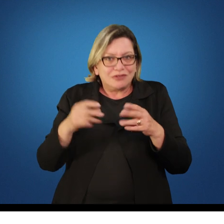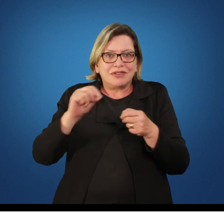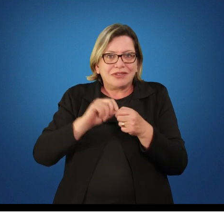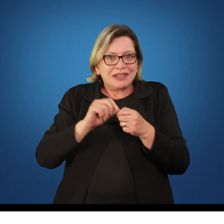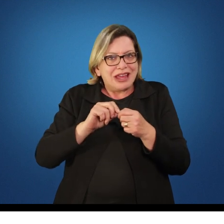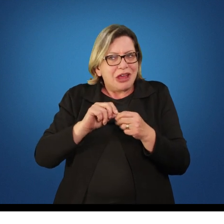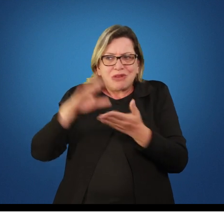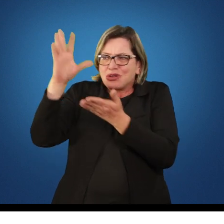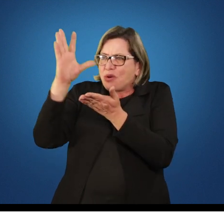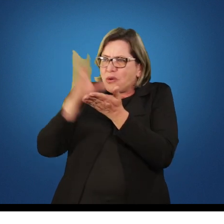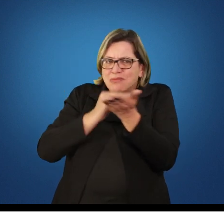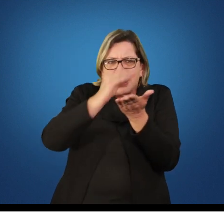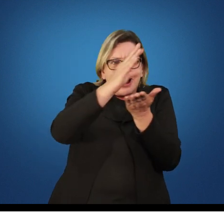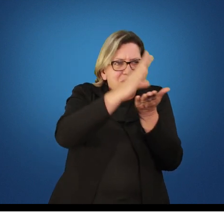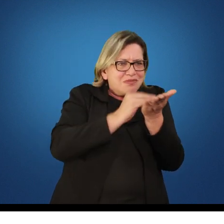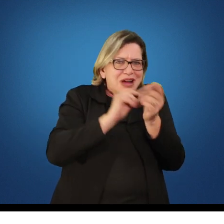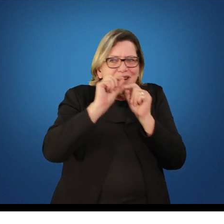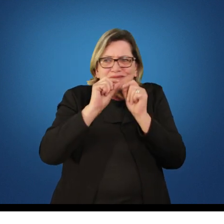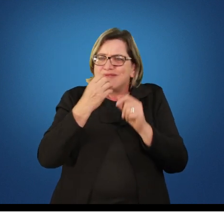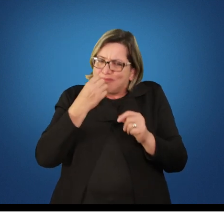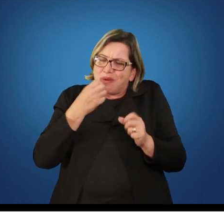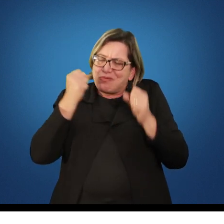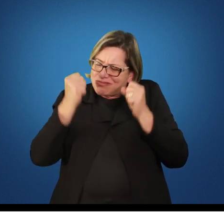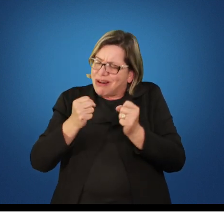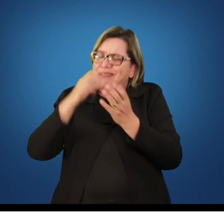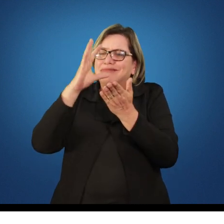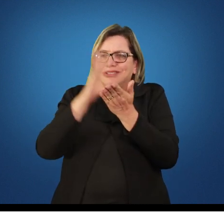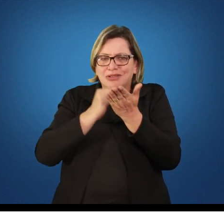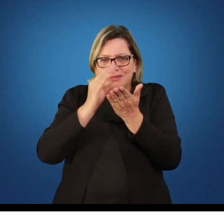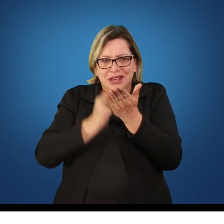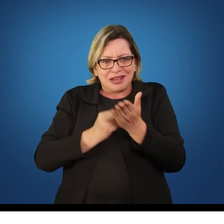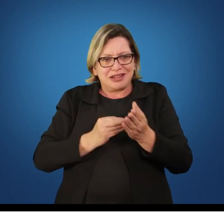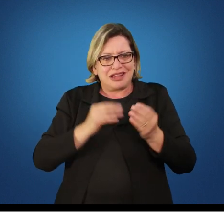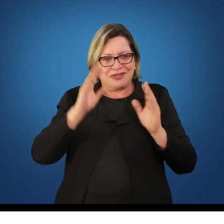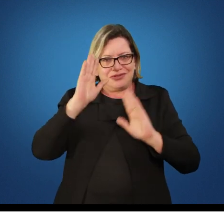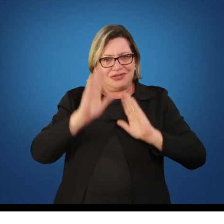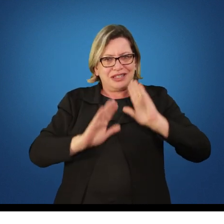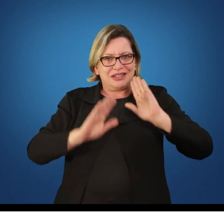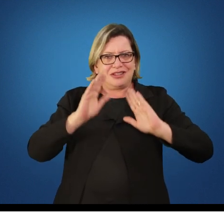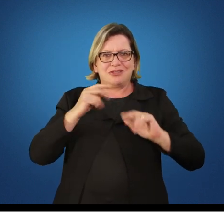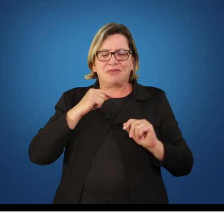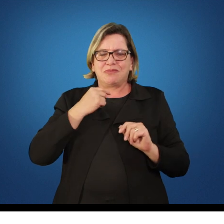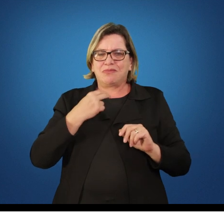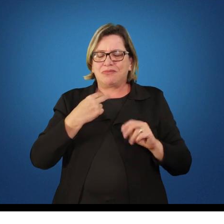não fique aí transformando isso em um abismo para você mesmo. Certo?